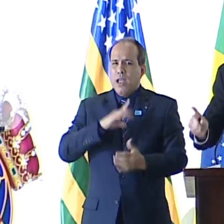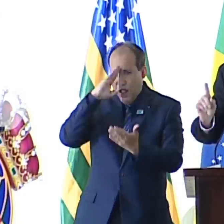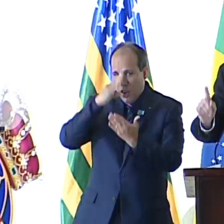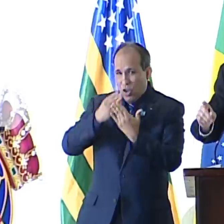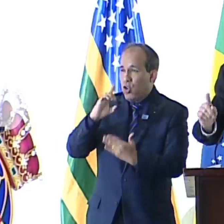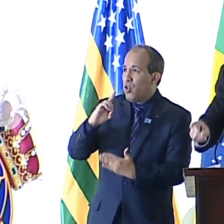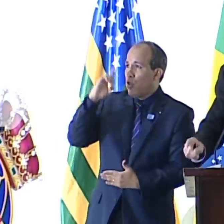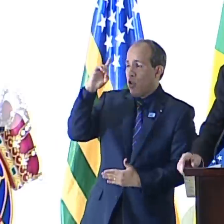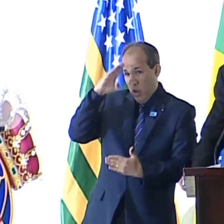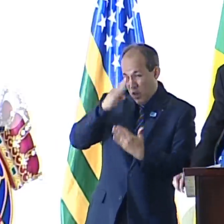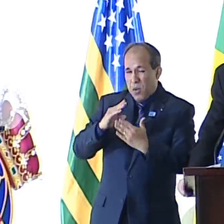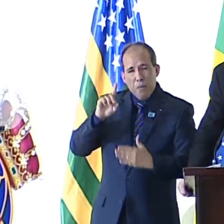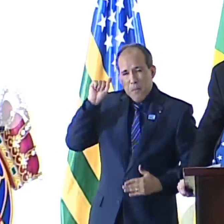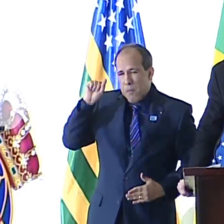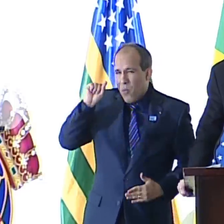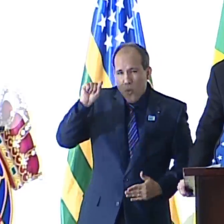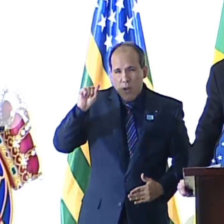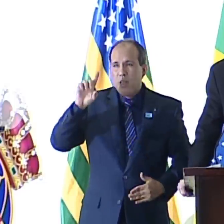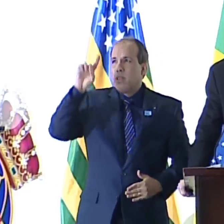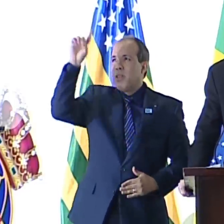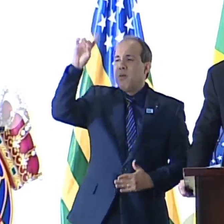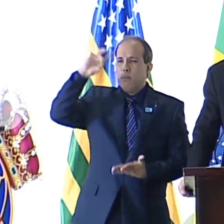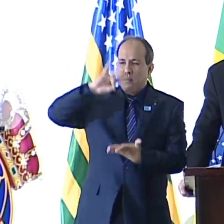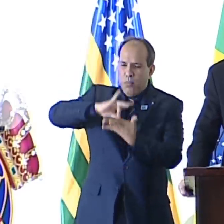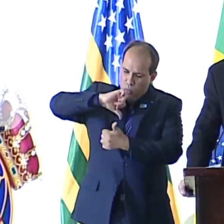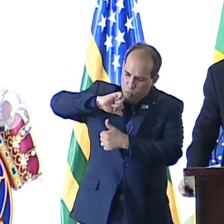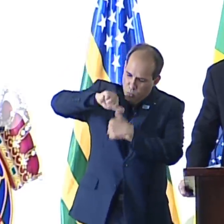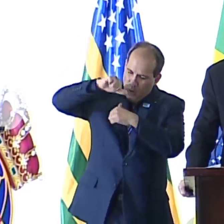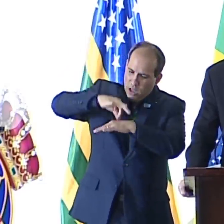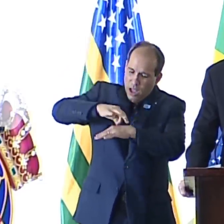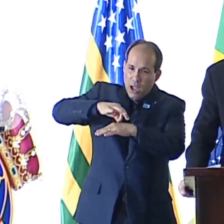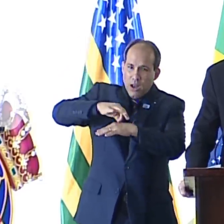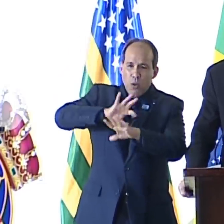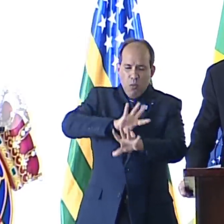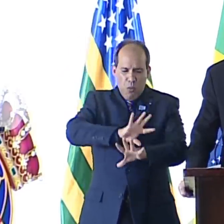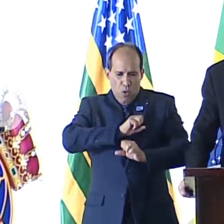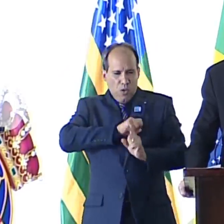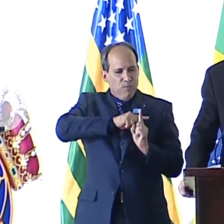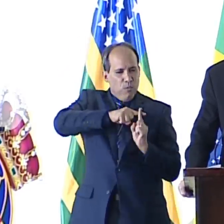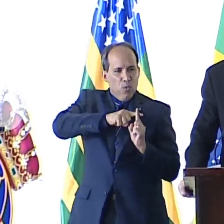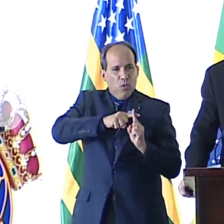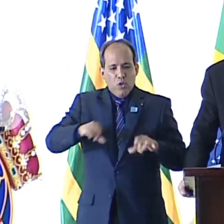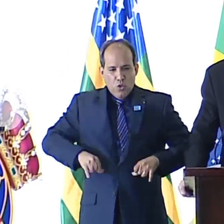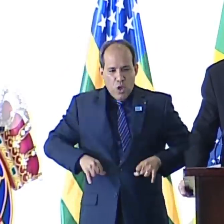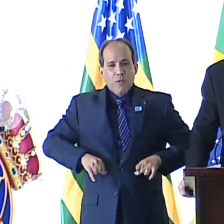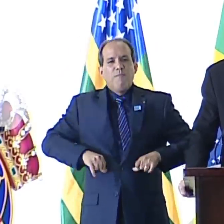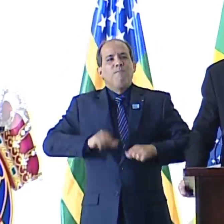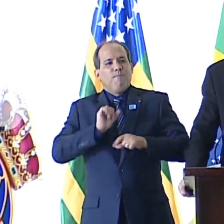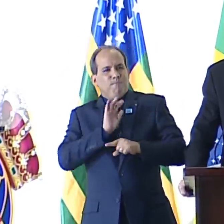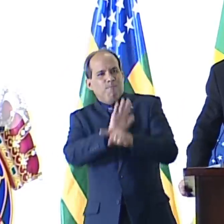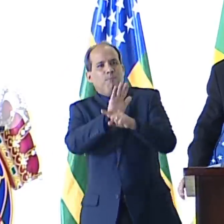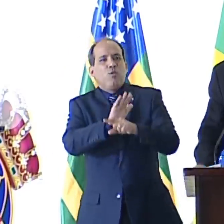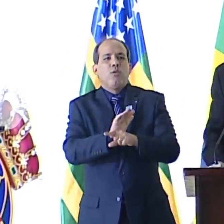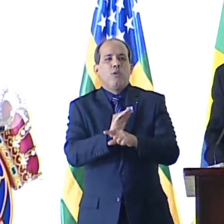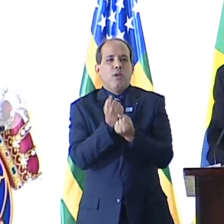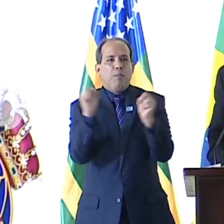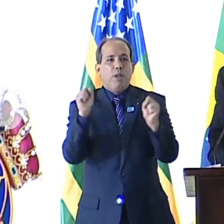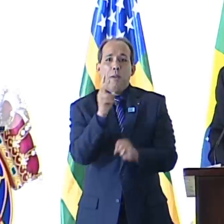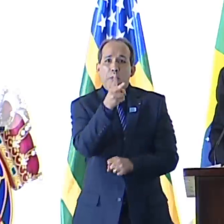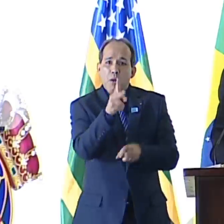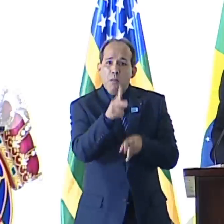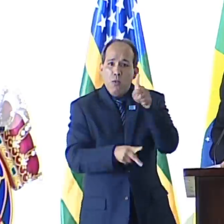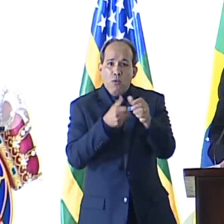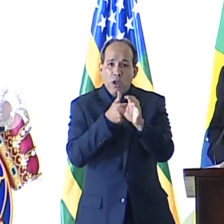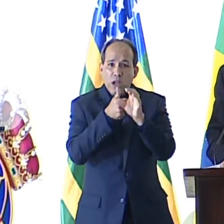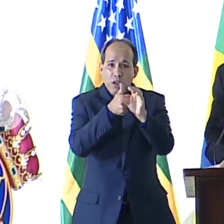que crê, sobretudo, no Deus encarnado, que sofre e, pelo sofrimento, liberta. Esse povo que é cristão e